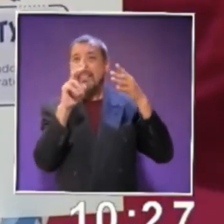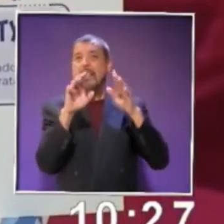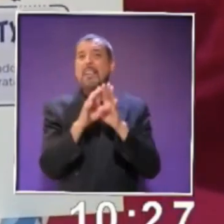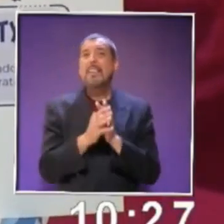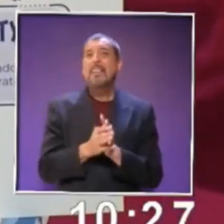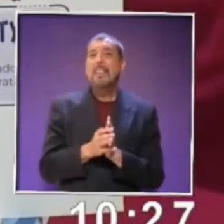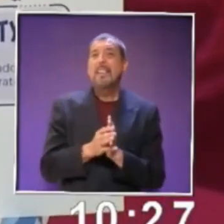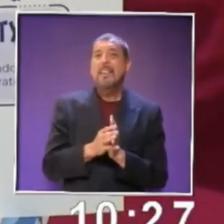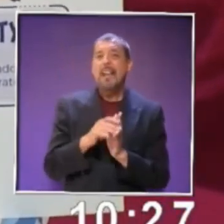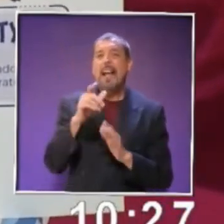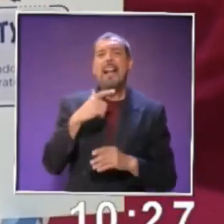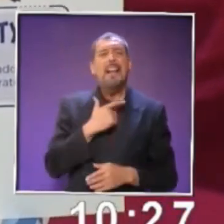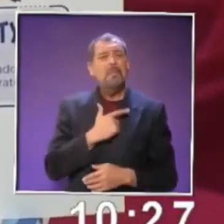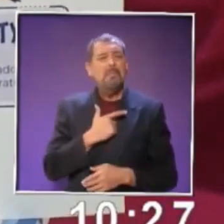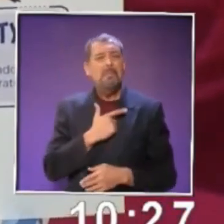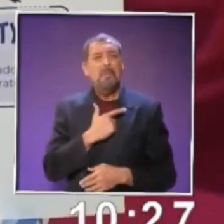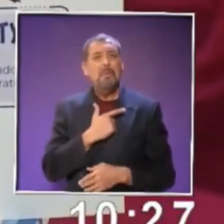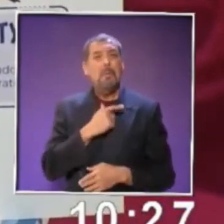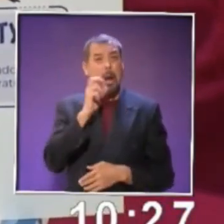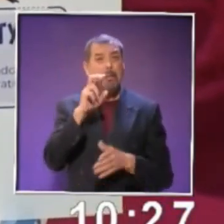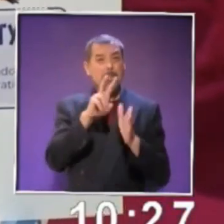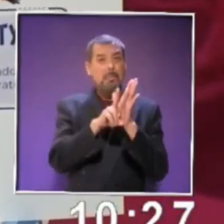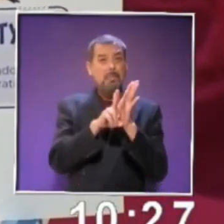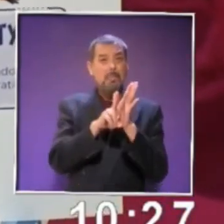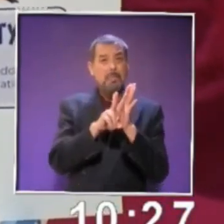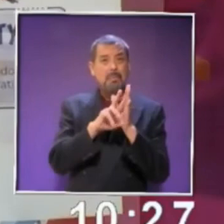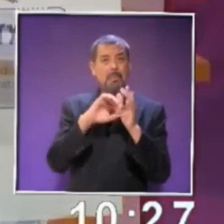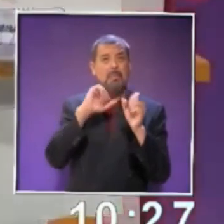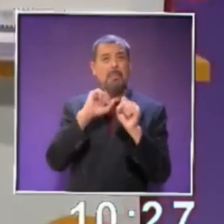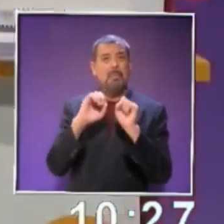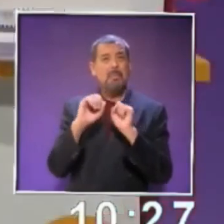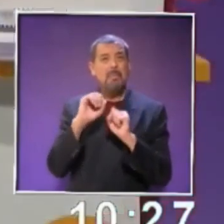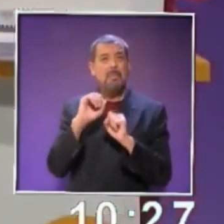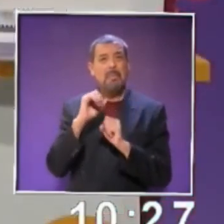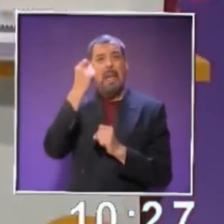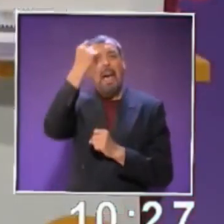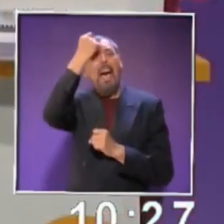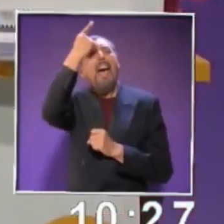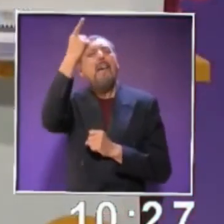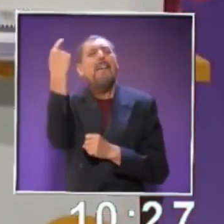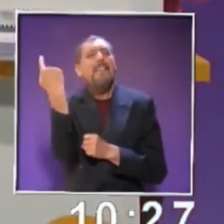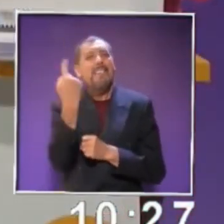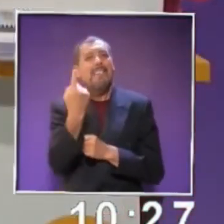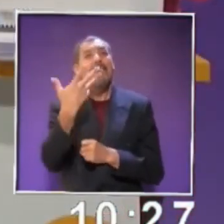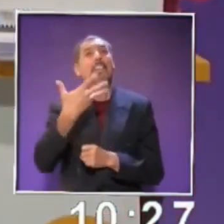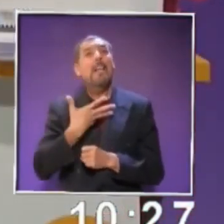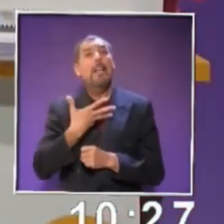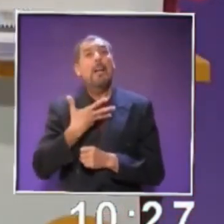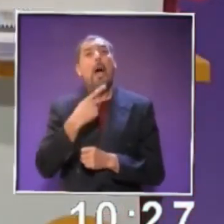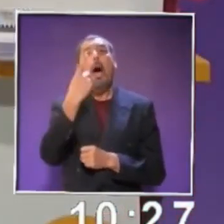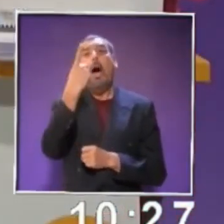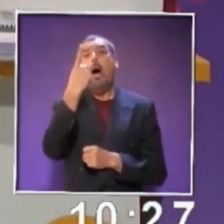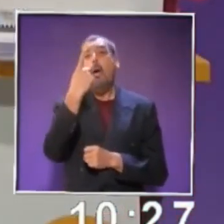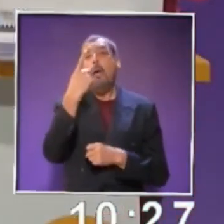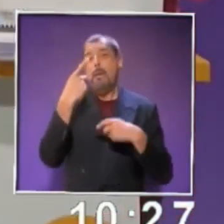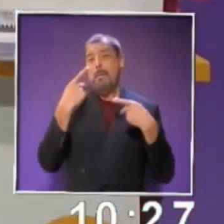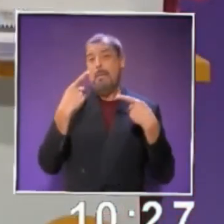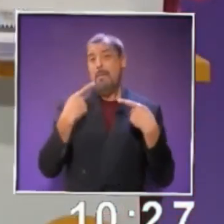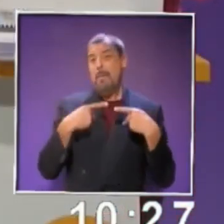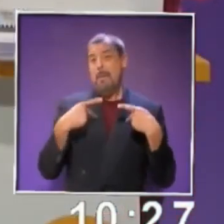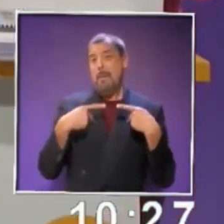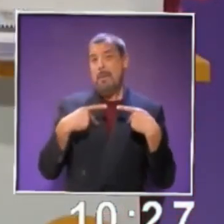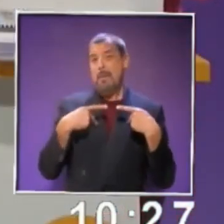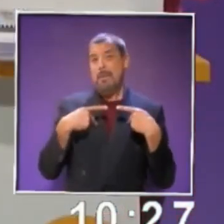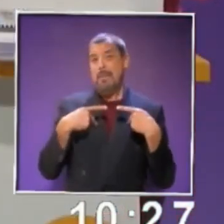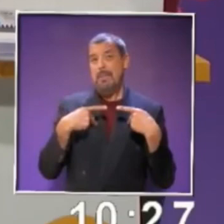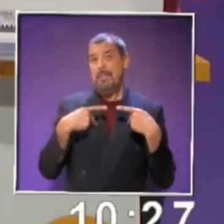disfrutando este video. Pero, ¿adivinen qué, maestra? ¿Qué? Pues, tenemos un personaje súper,